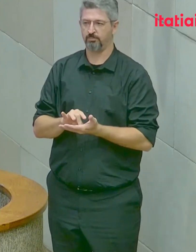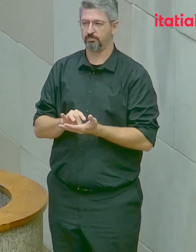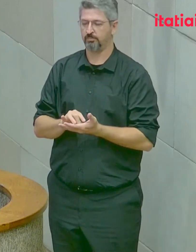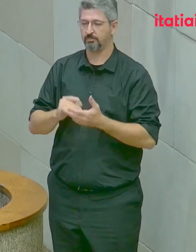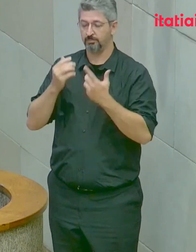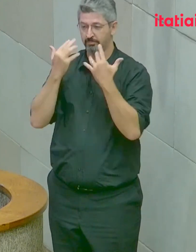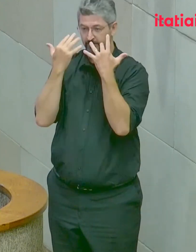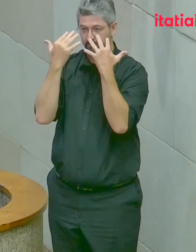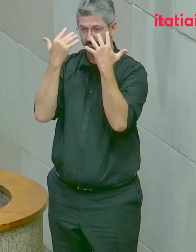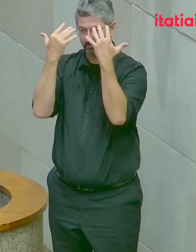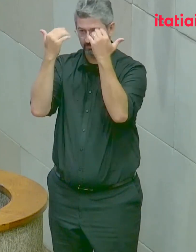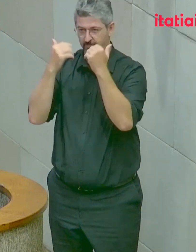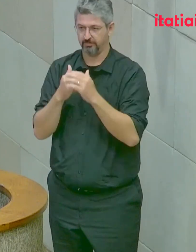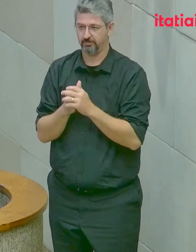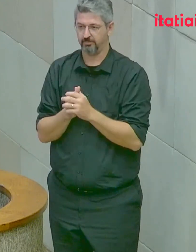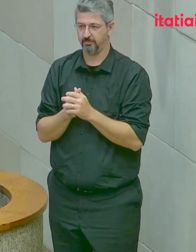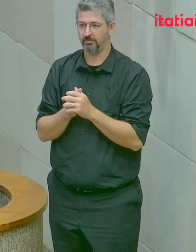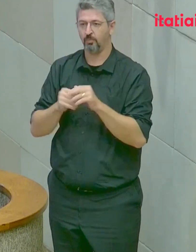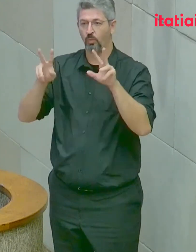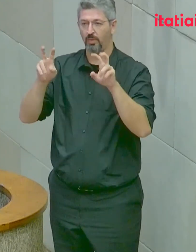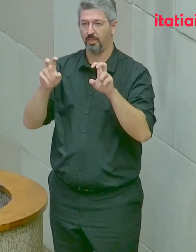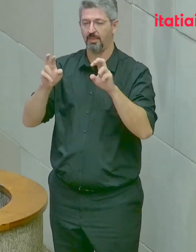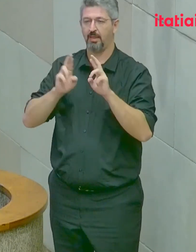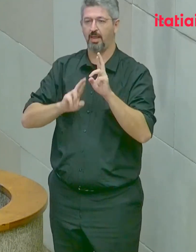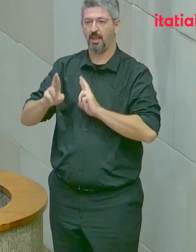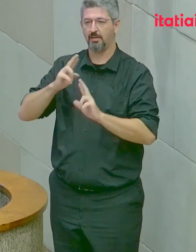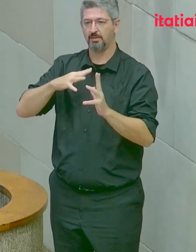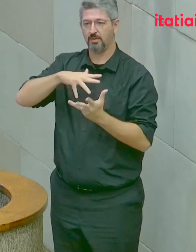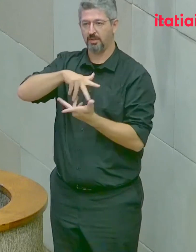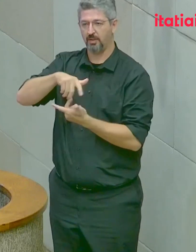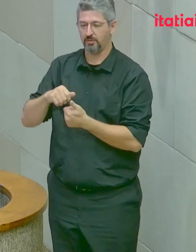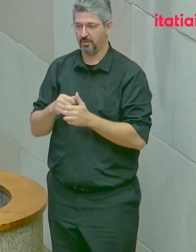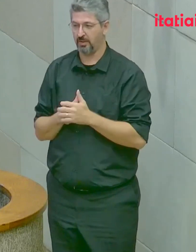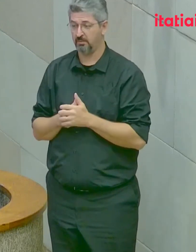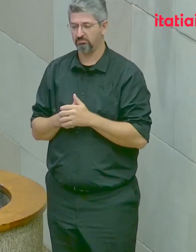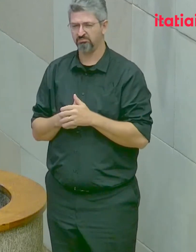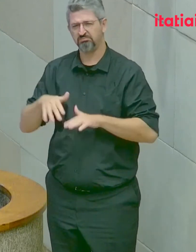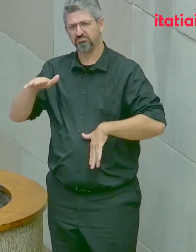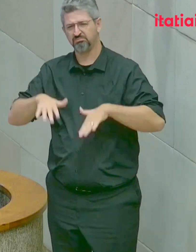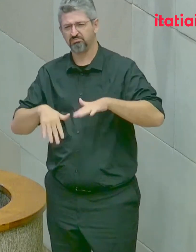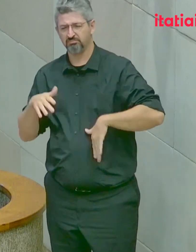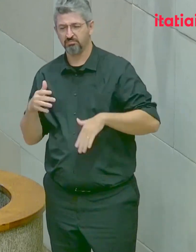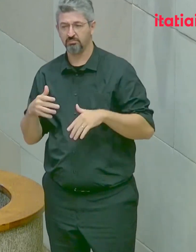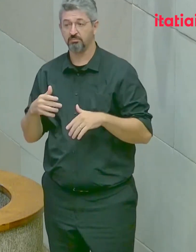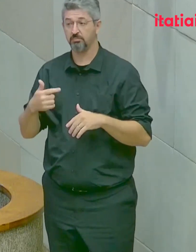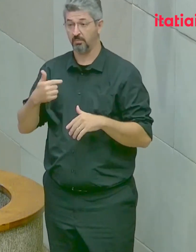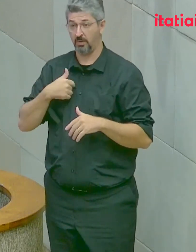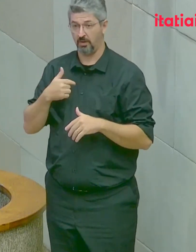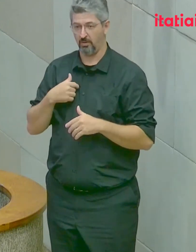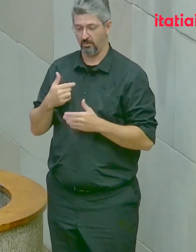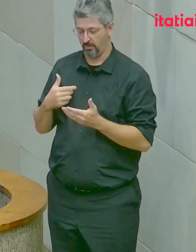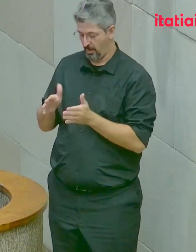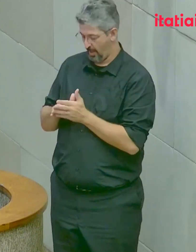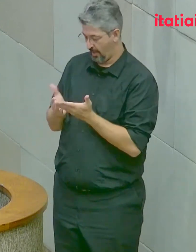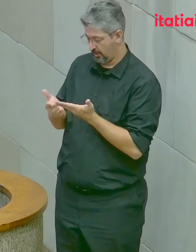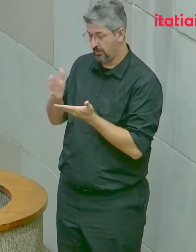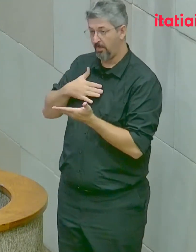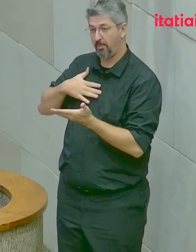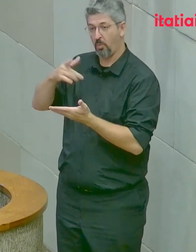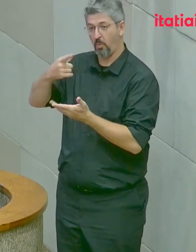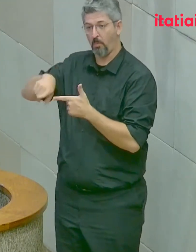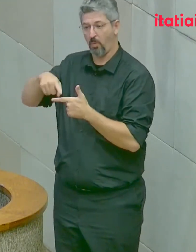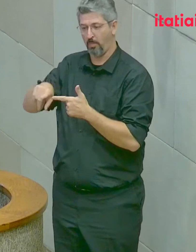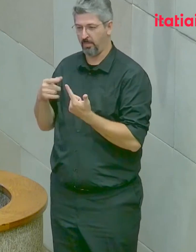brilho nos olhos com temas internacionais. Às vezes, vou com minha agenda, com meus problemas